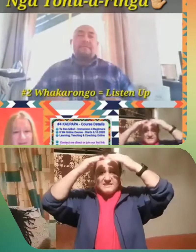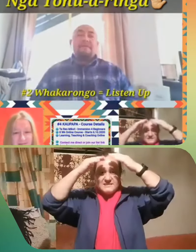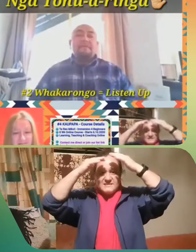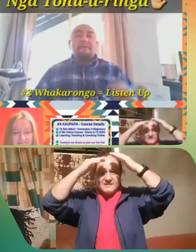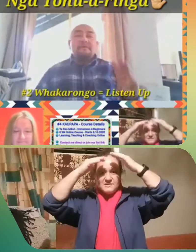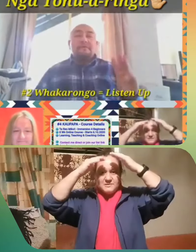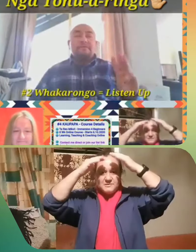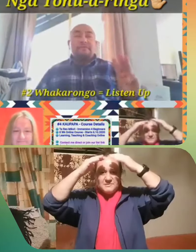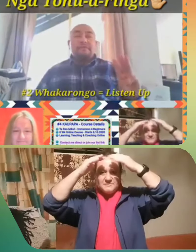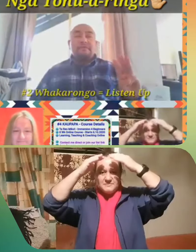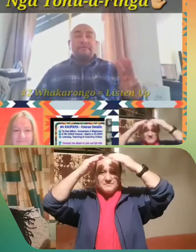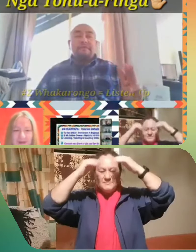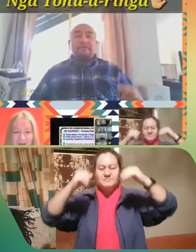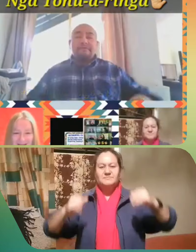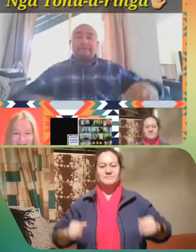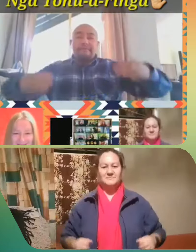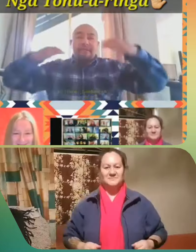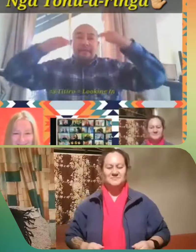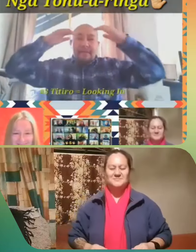Tītiro.